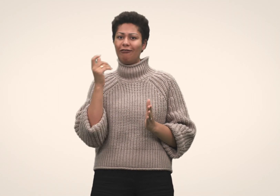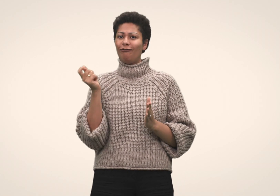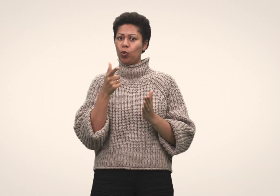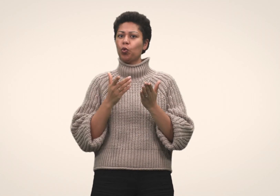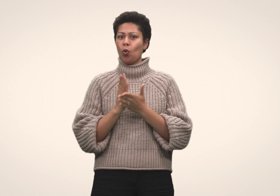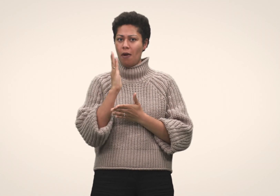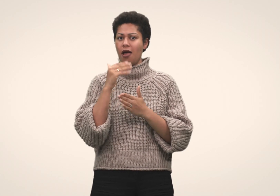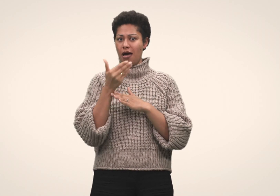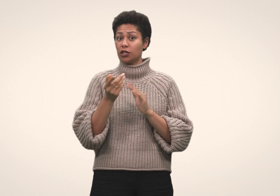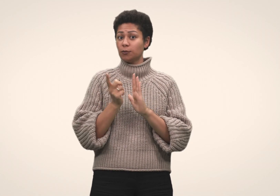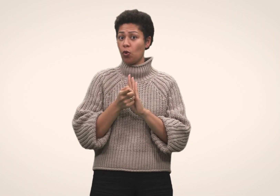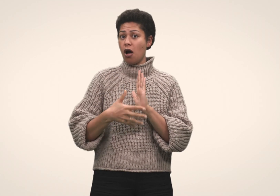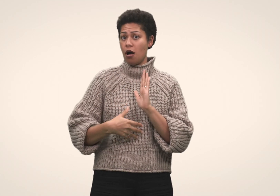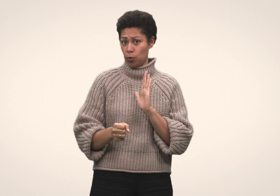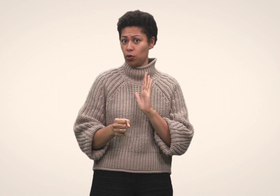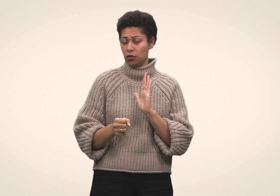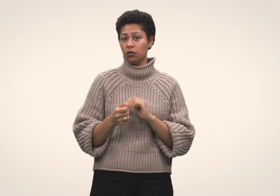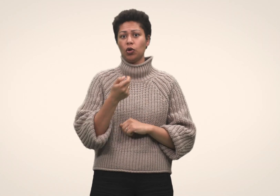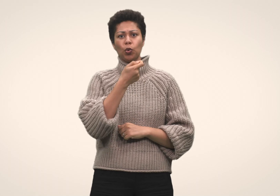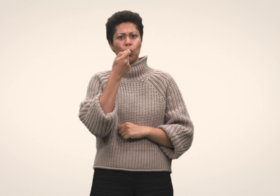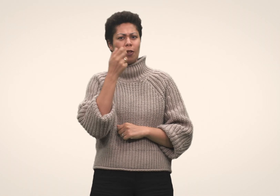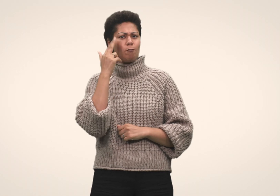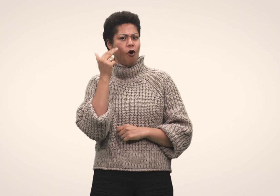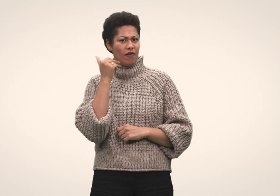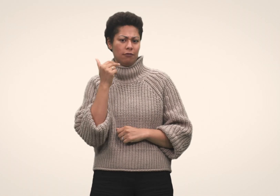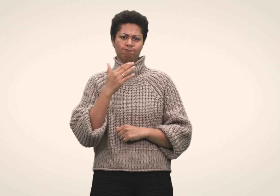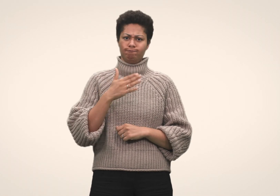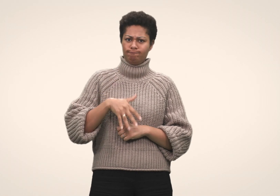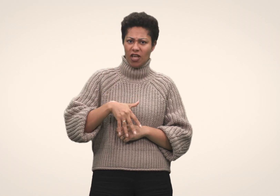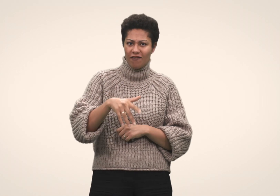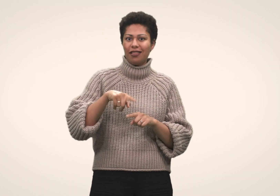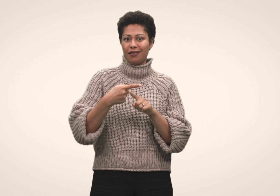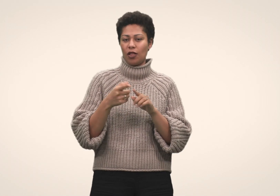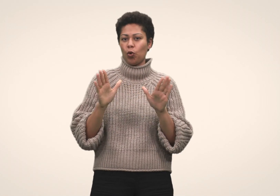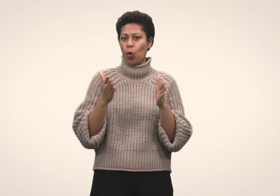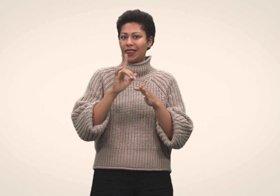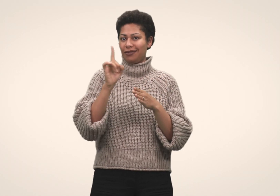Livmoren normaliseres raskt etter en spontan abort, og noen prøver å bli gravid igjen etter kort tid.